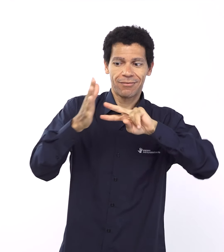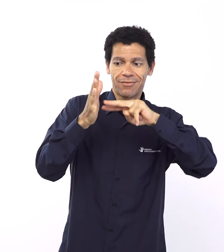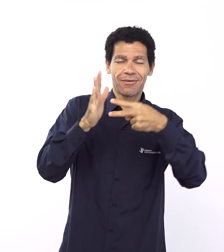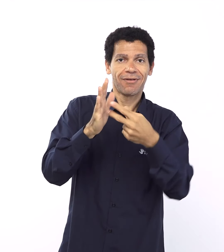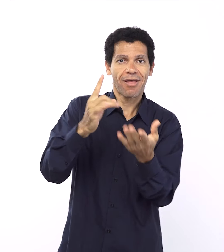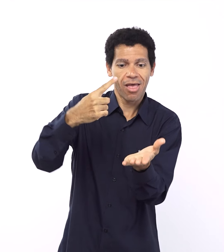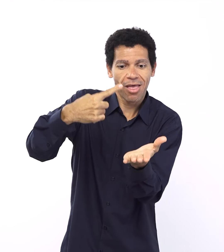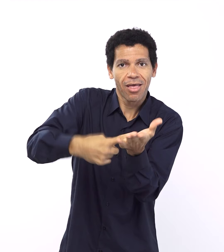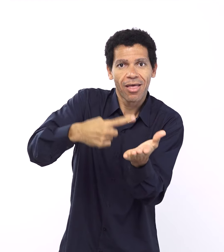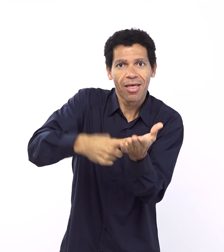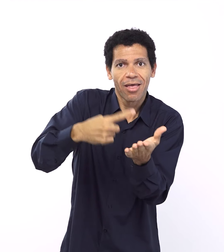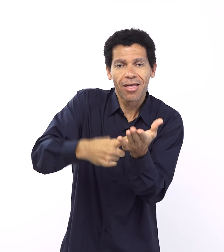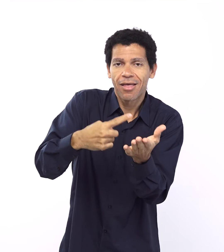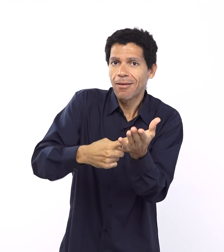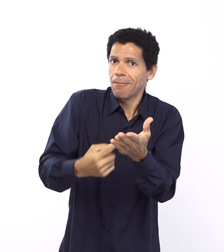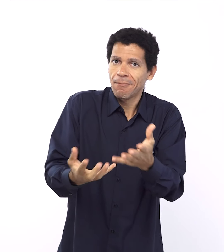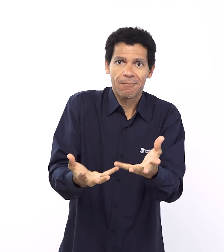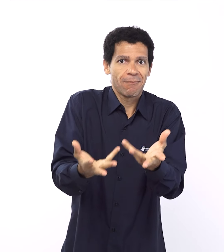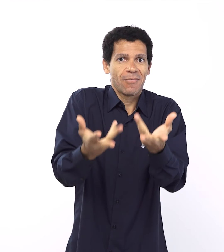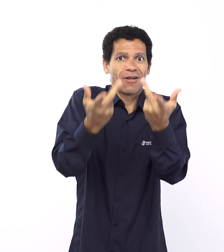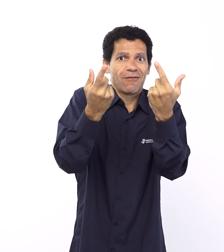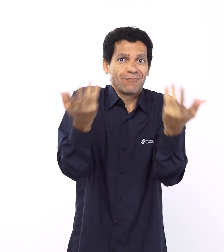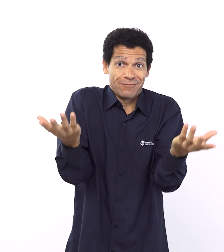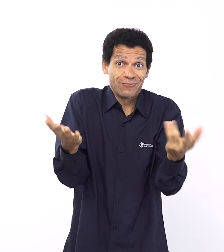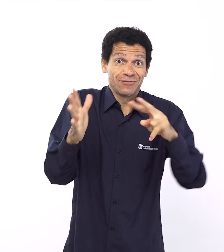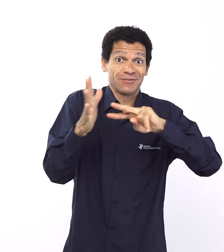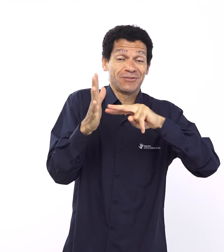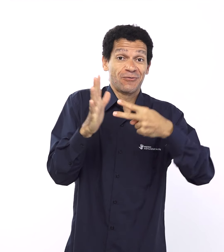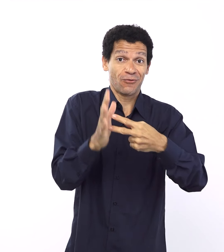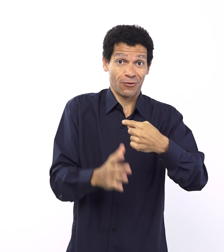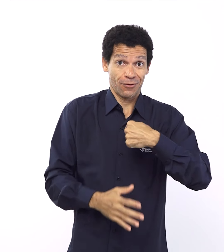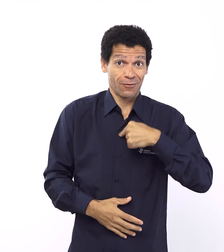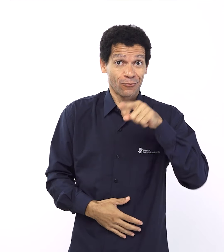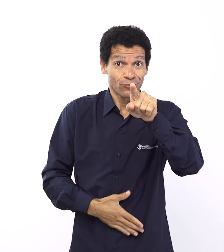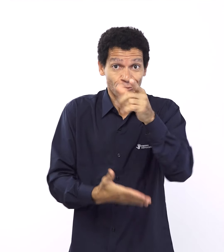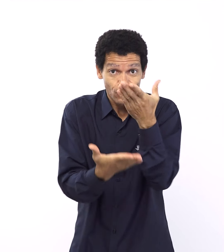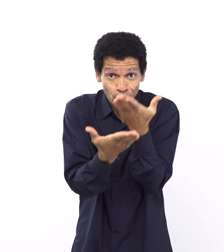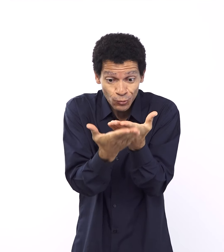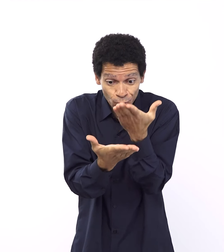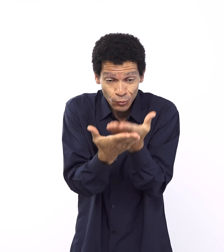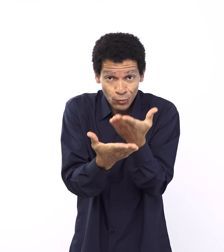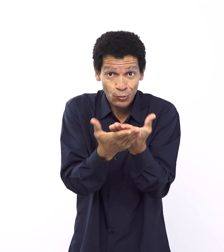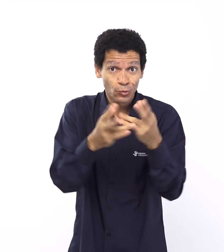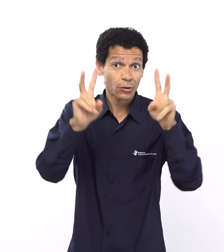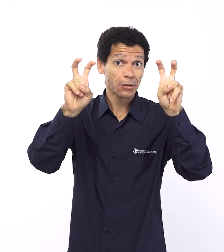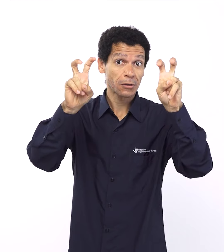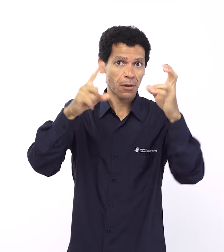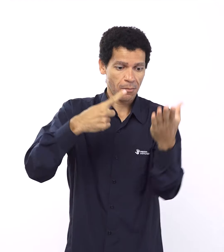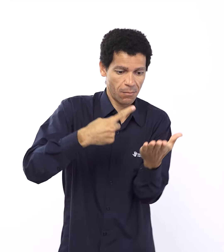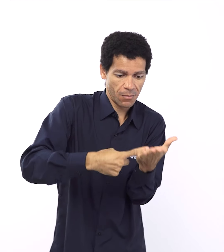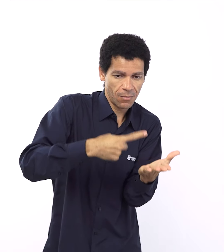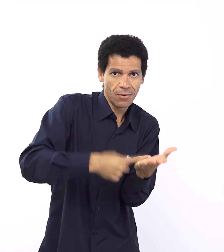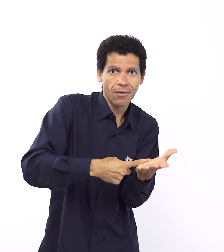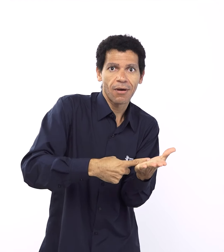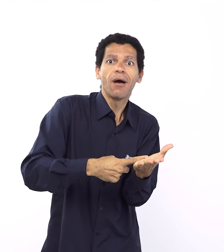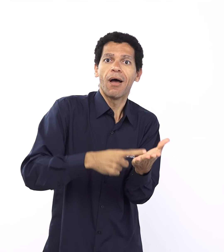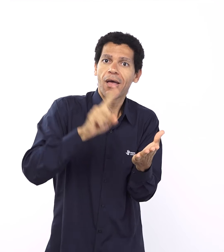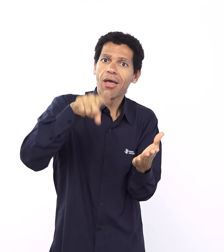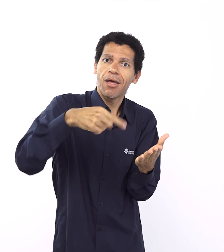é estudar a graça de Deus revelada desde o Antigo Testamento, desde o pós-lapso, no acordo que ele